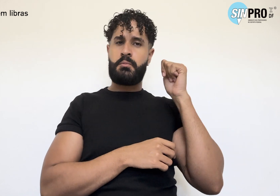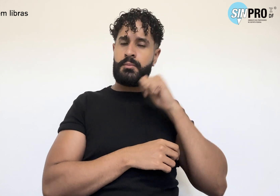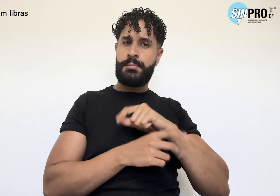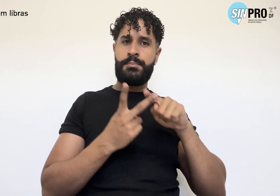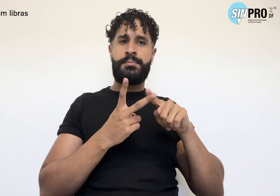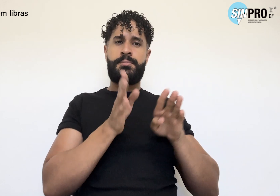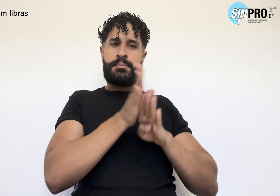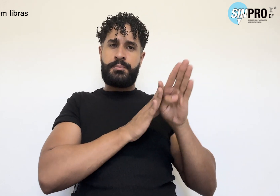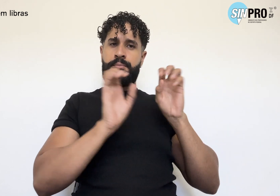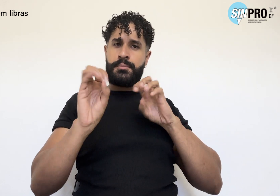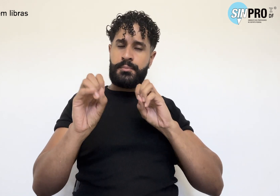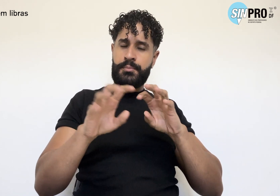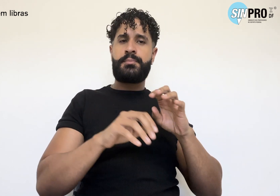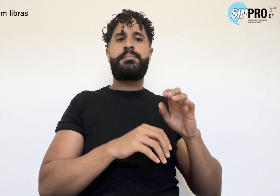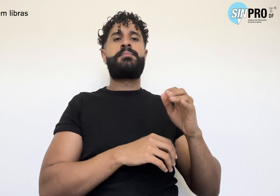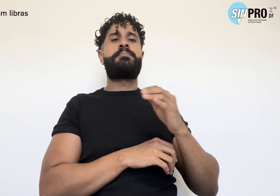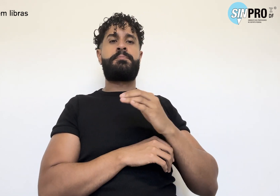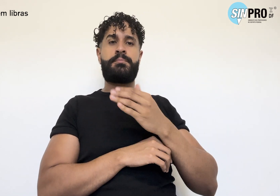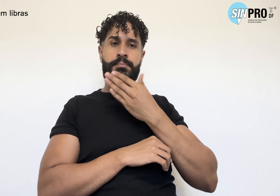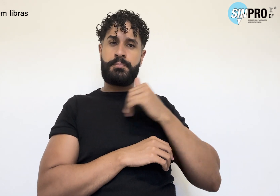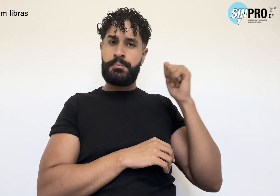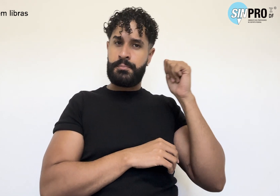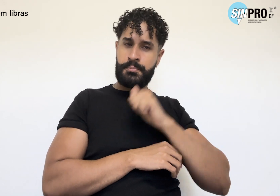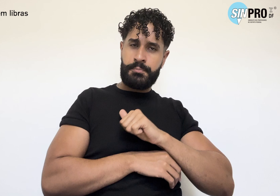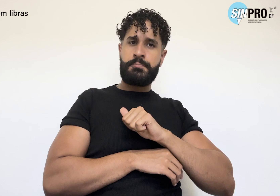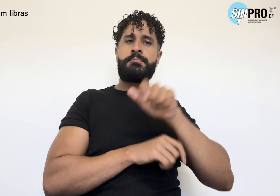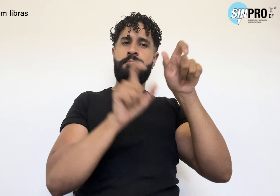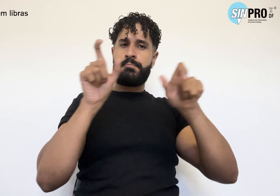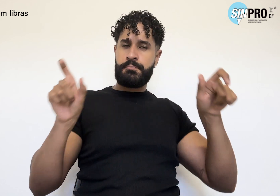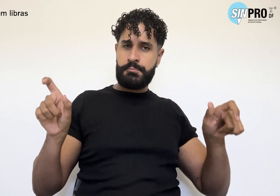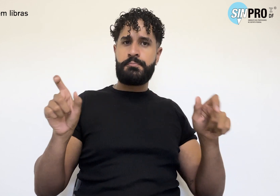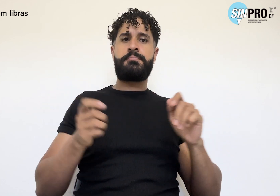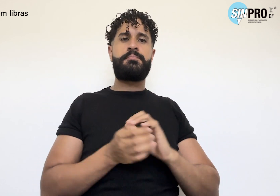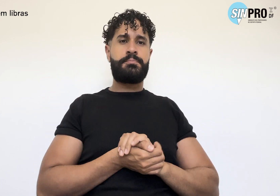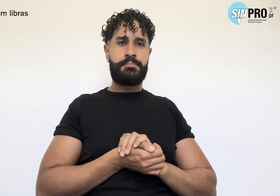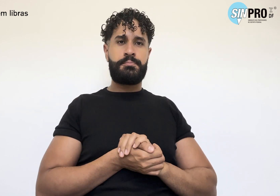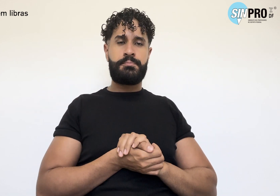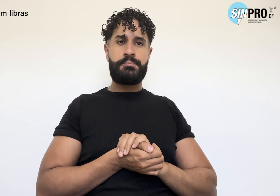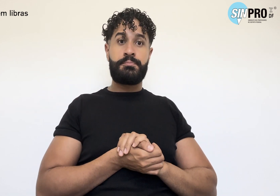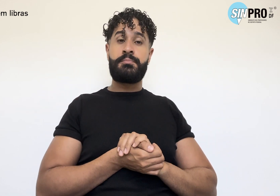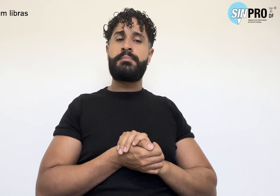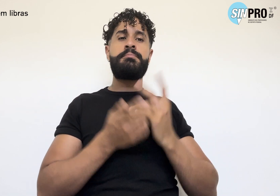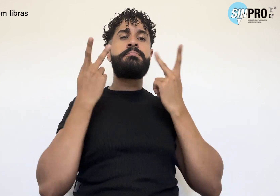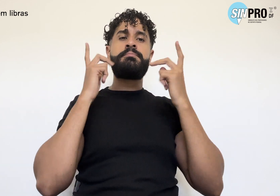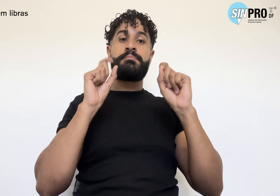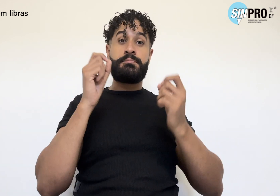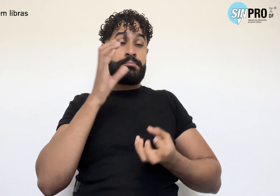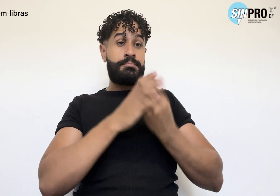orientadores educacionais e orientadoras educacionais para a construção coletiva